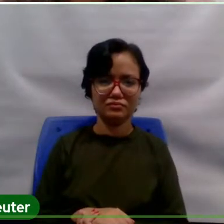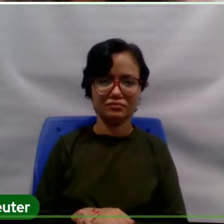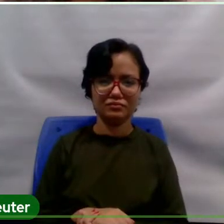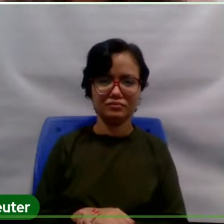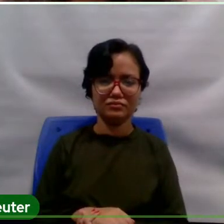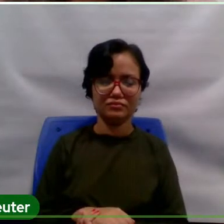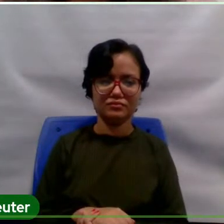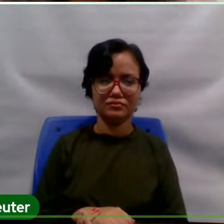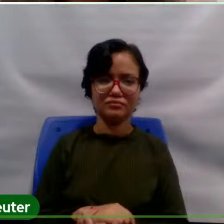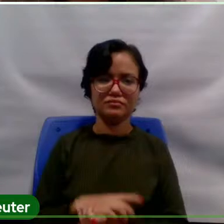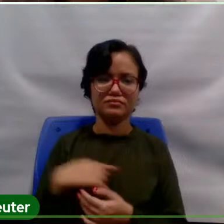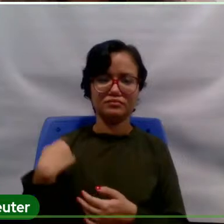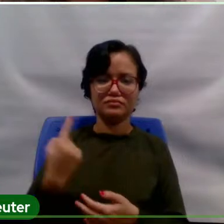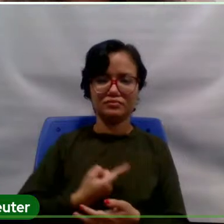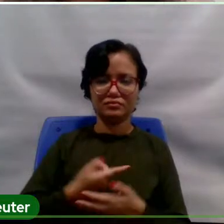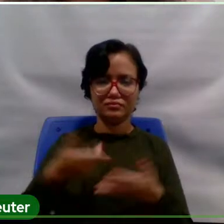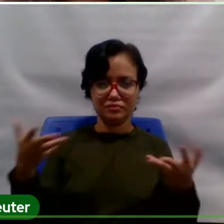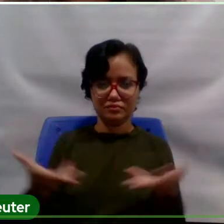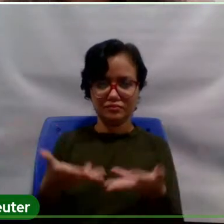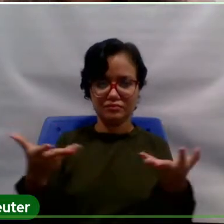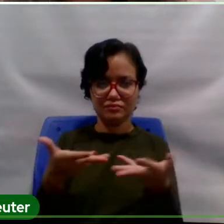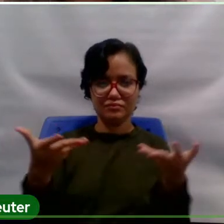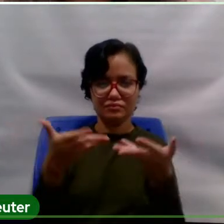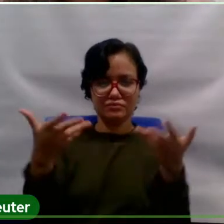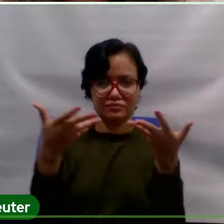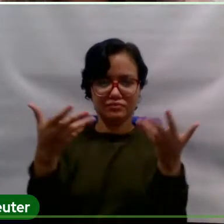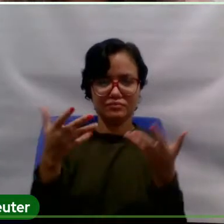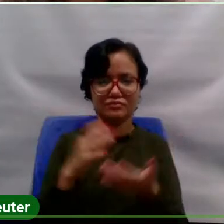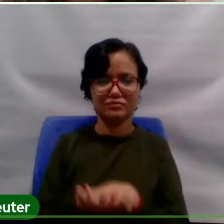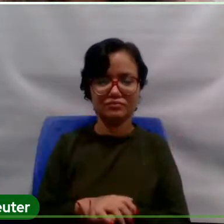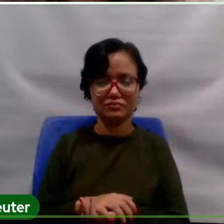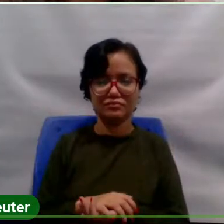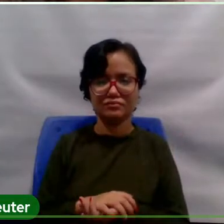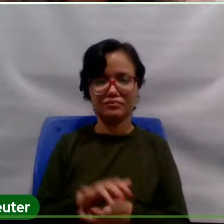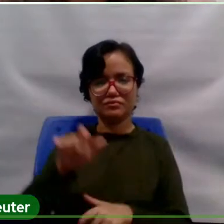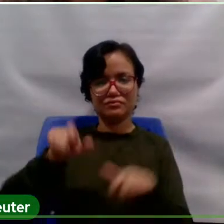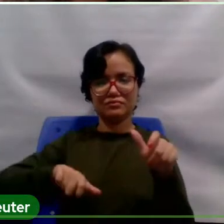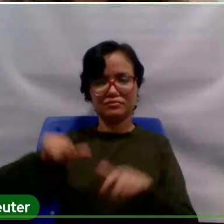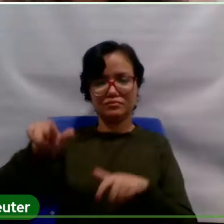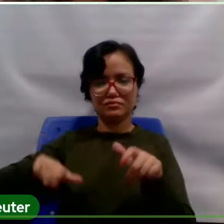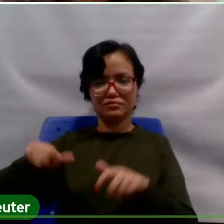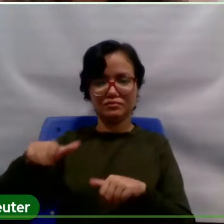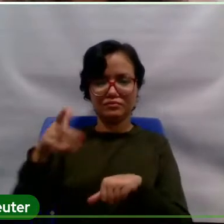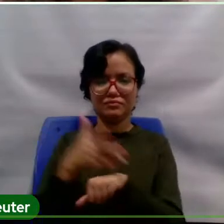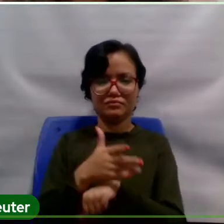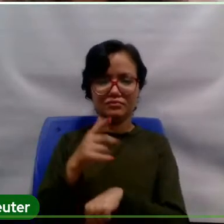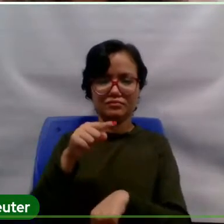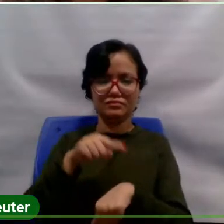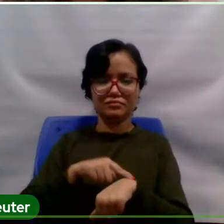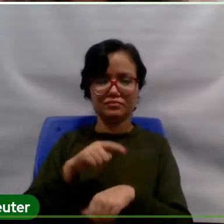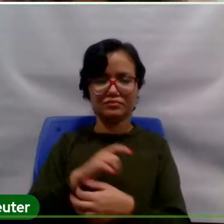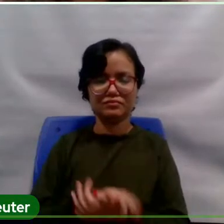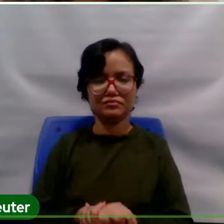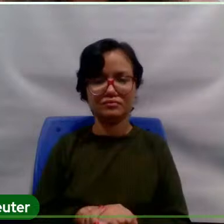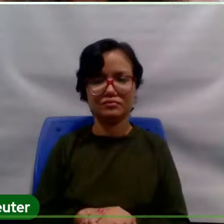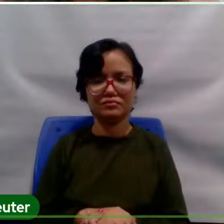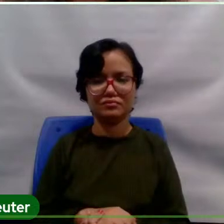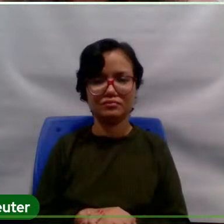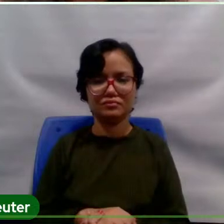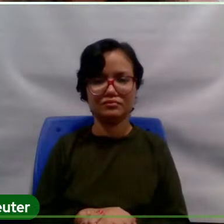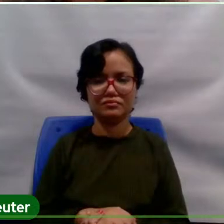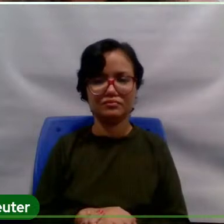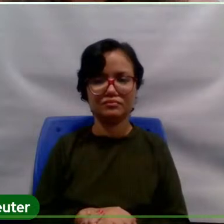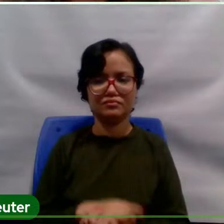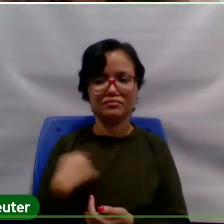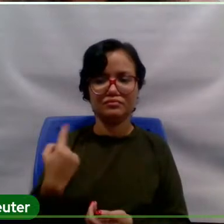que os egressos também participem desse momento, para que a gente possa fazer esse link,